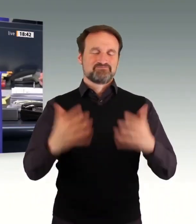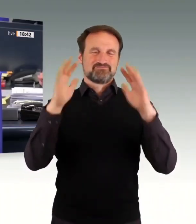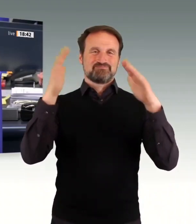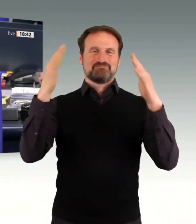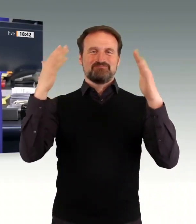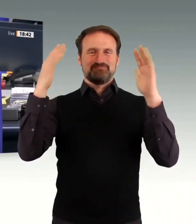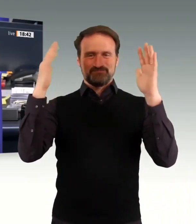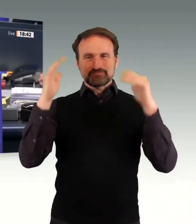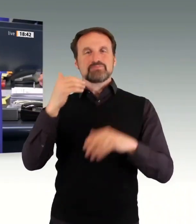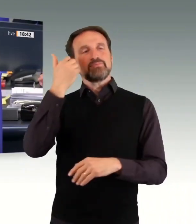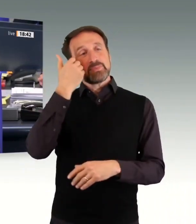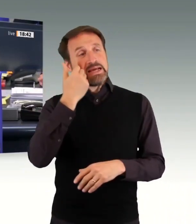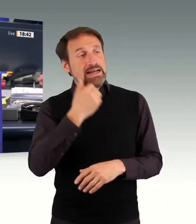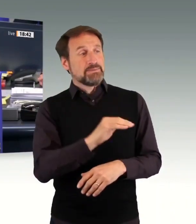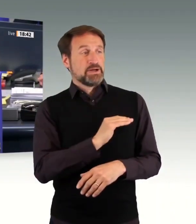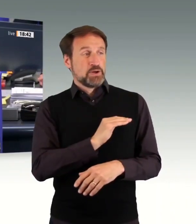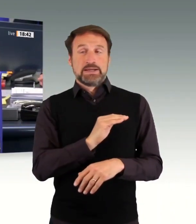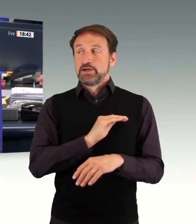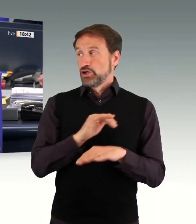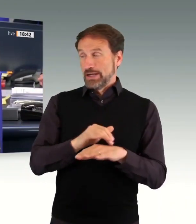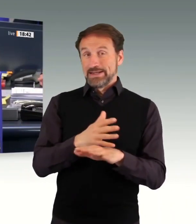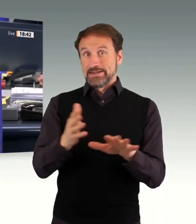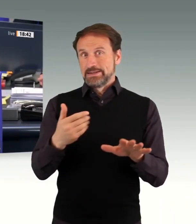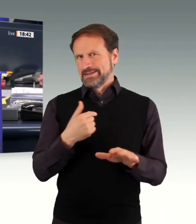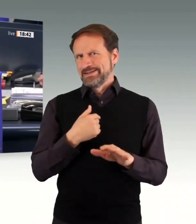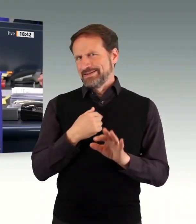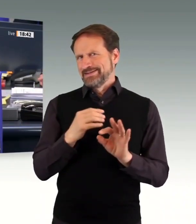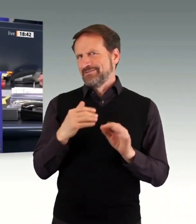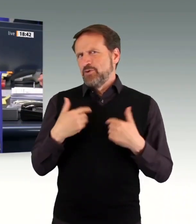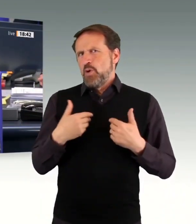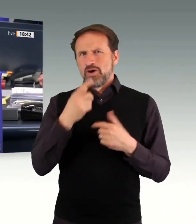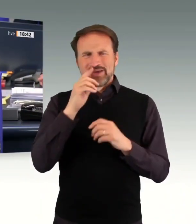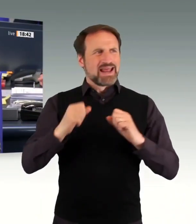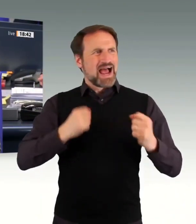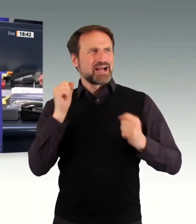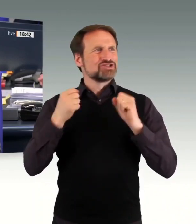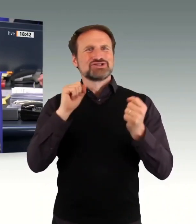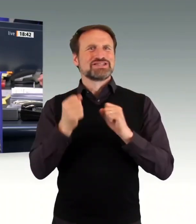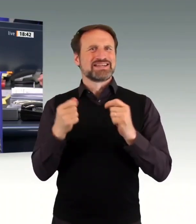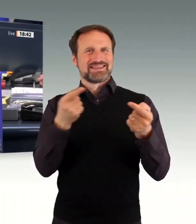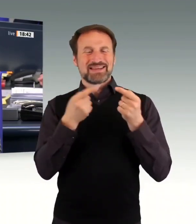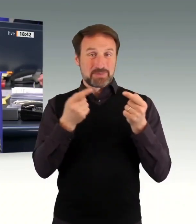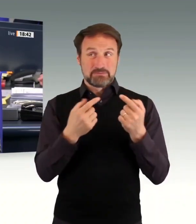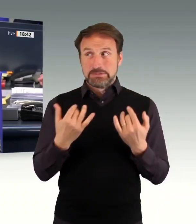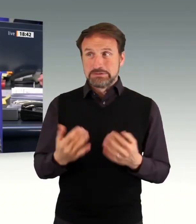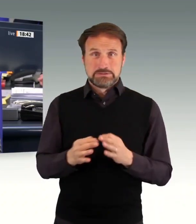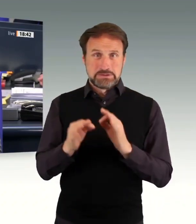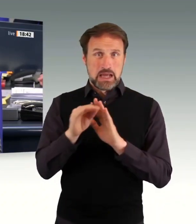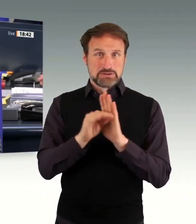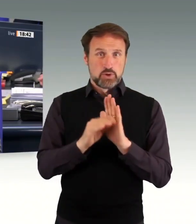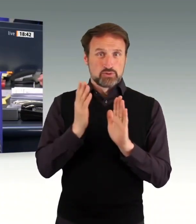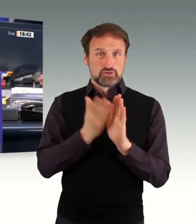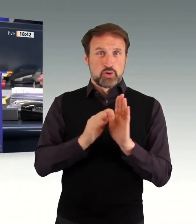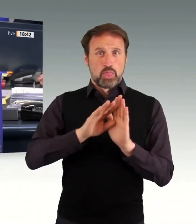Liebe Kolleginnen und Kollegen, ich bin ja immer eine Anhängerin engagierter Debatten, aber im Moment ist die Tagesordnung jetzt schon bis über 1 Uhr